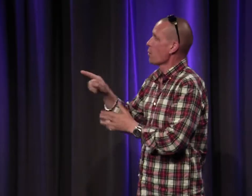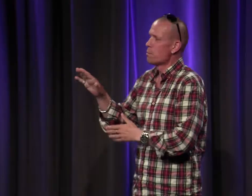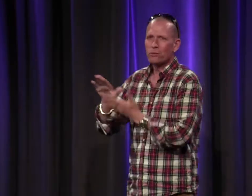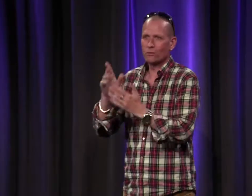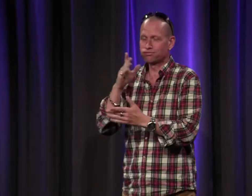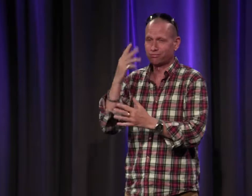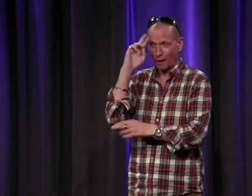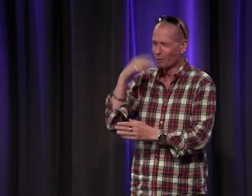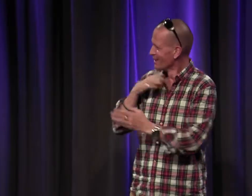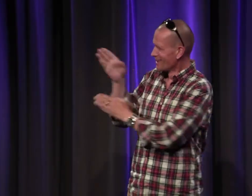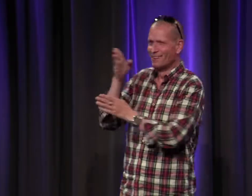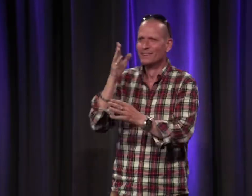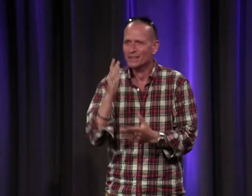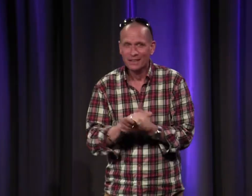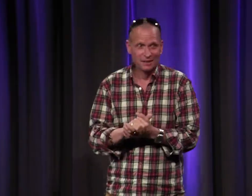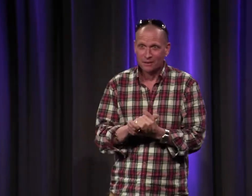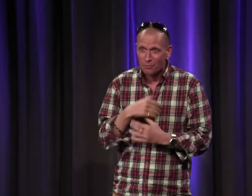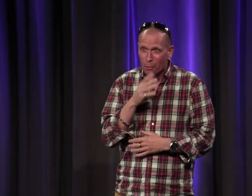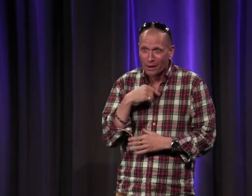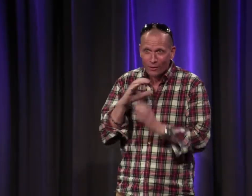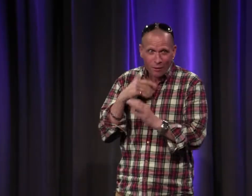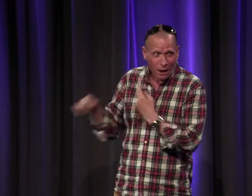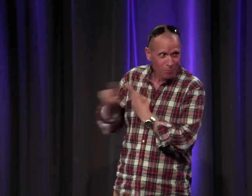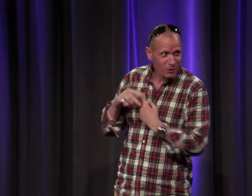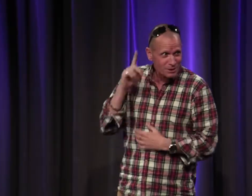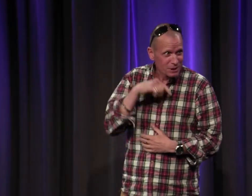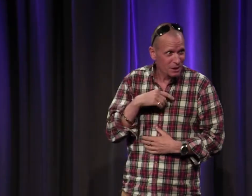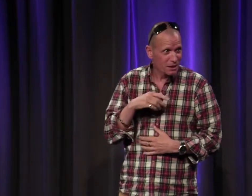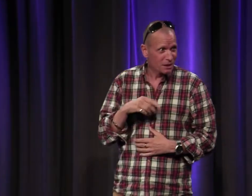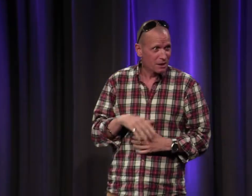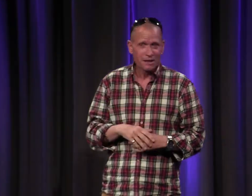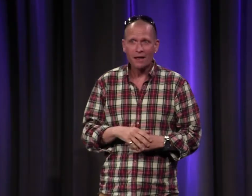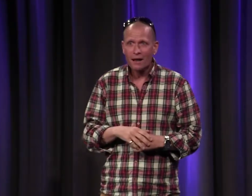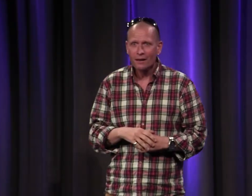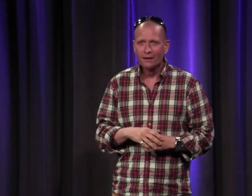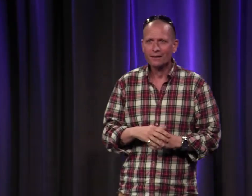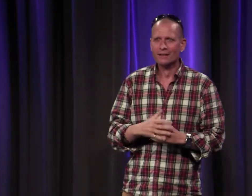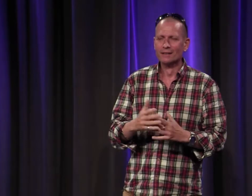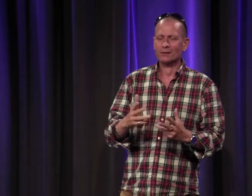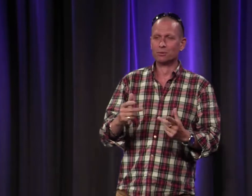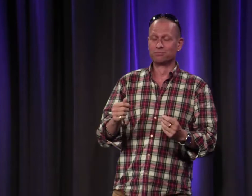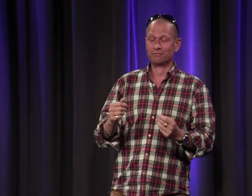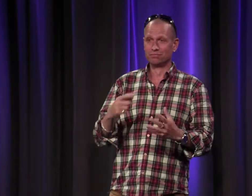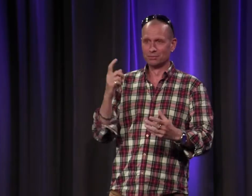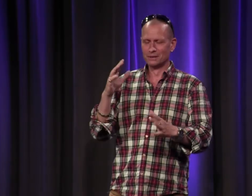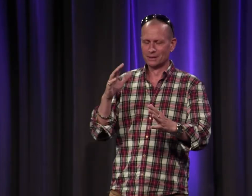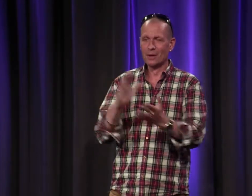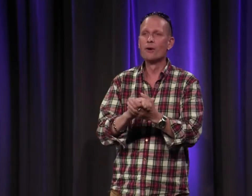par là-bas pardon j'ai pas l'habitude de m'adresser en face mais je voulais m'adresser directement au conférencier ça va être compliqué